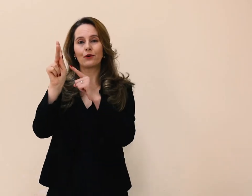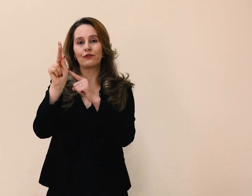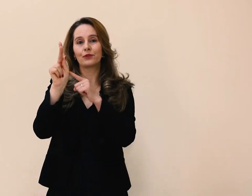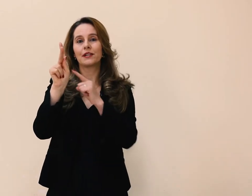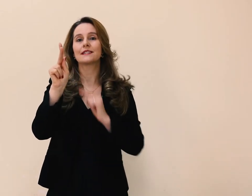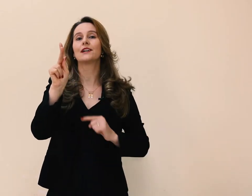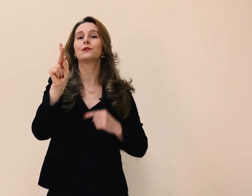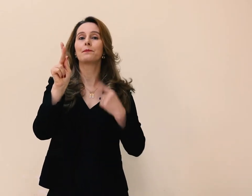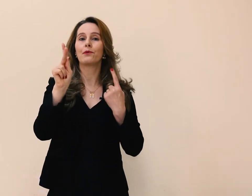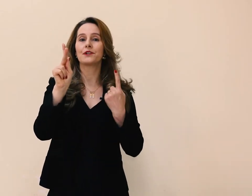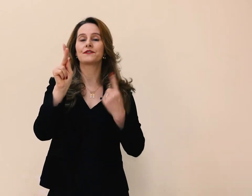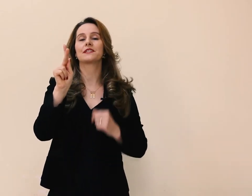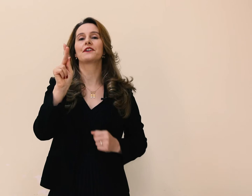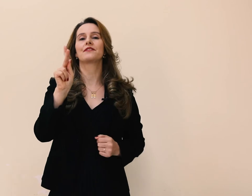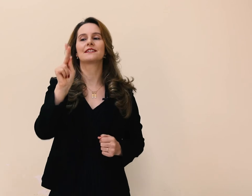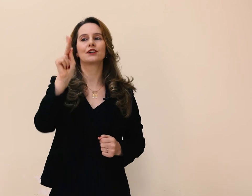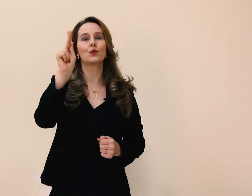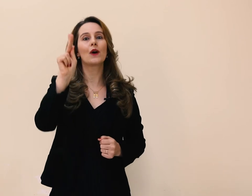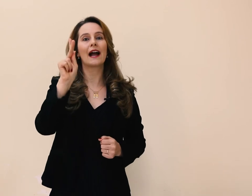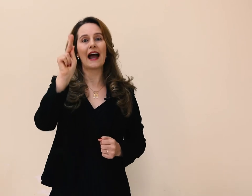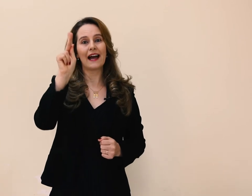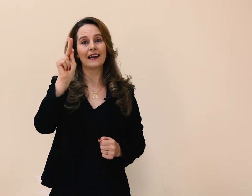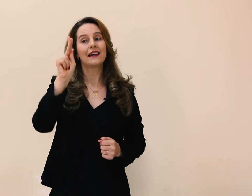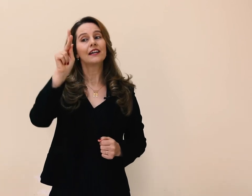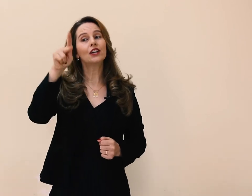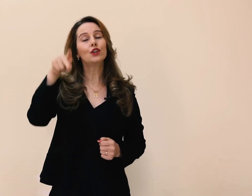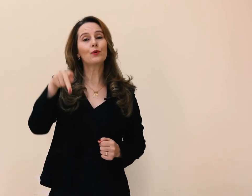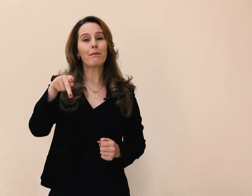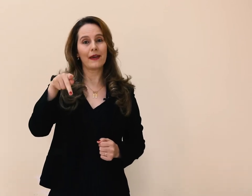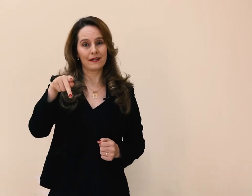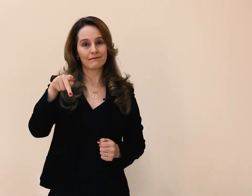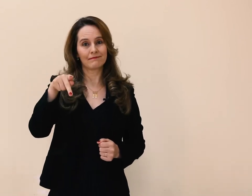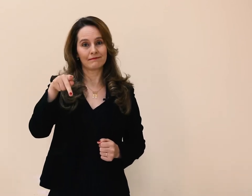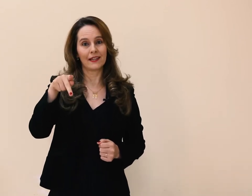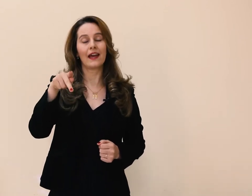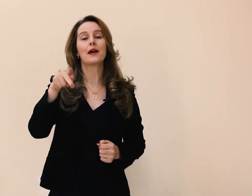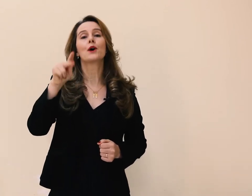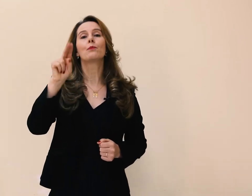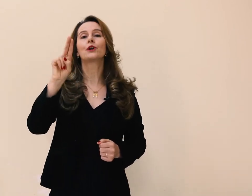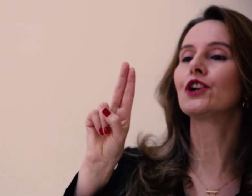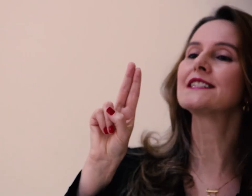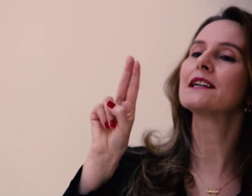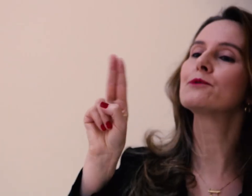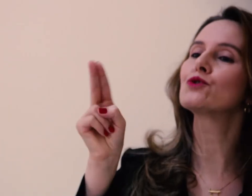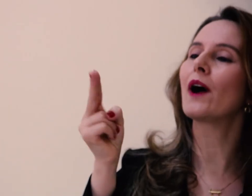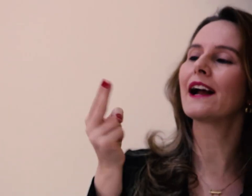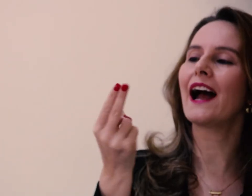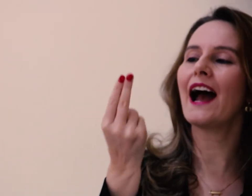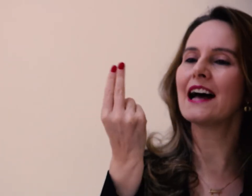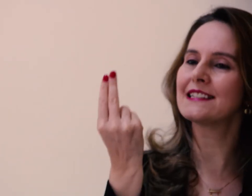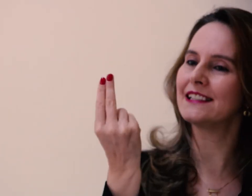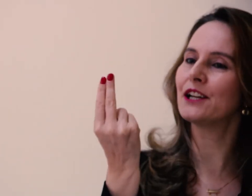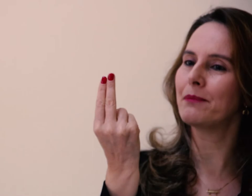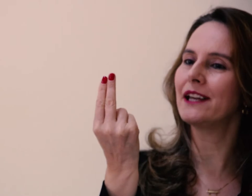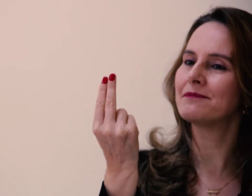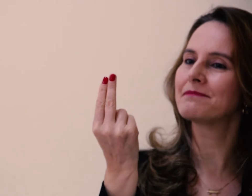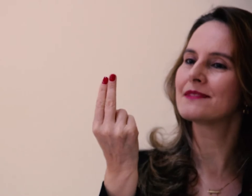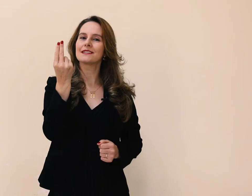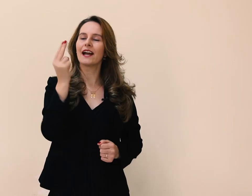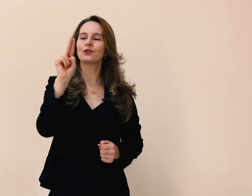configuração, depois, você vai fazer o K e o P, né? Porque nós temos o H assim também, certo?